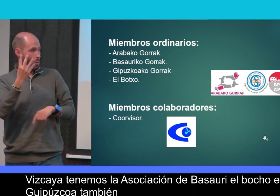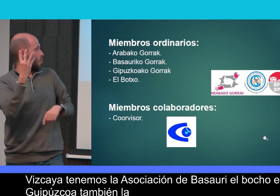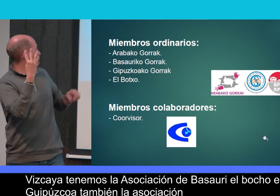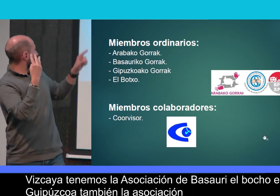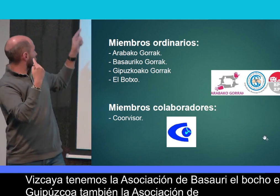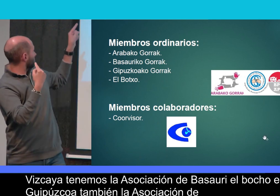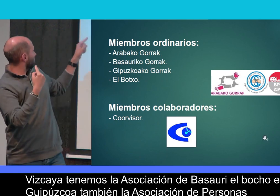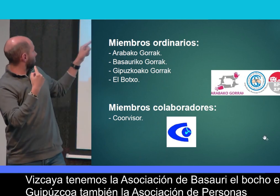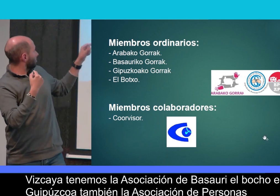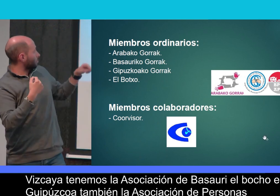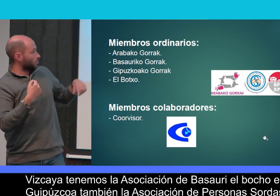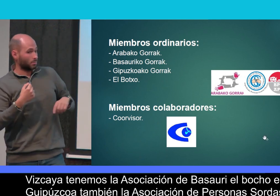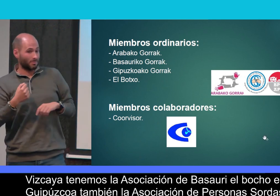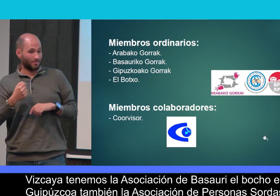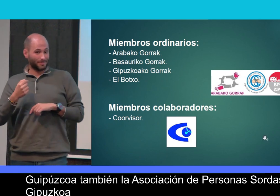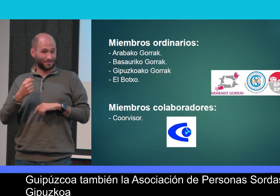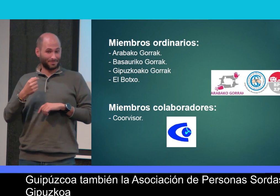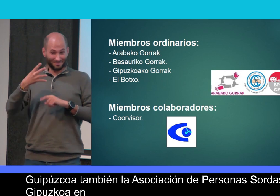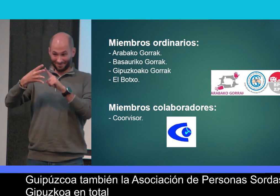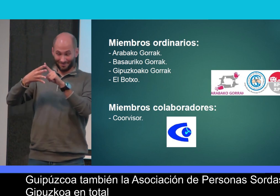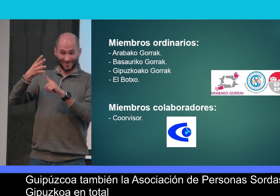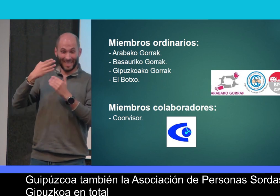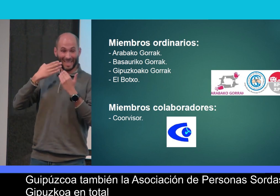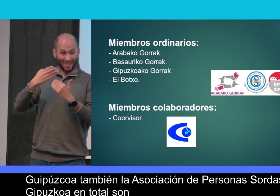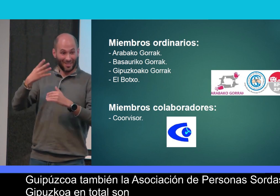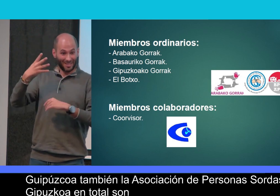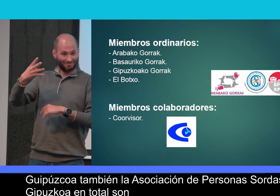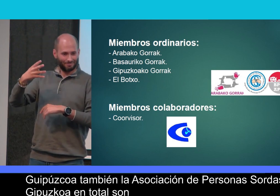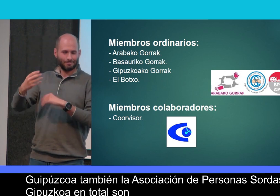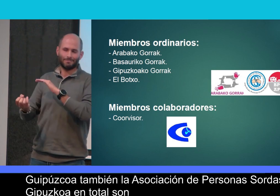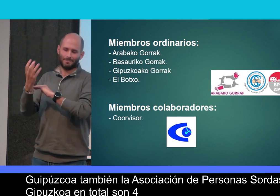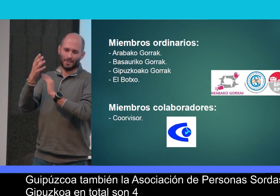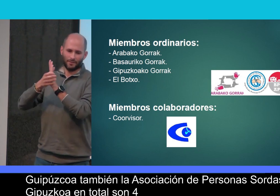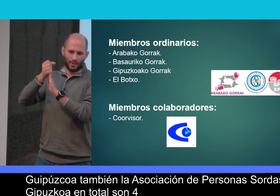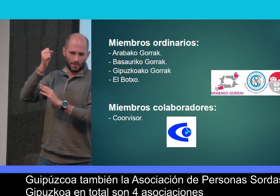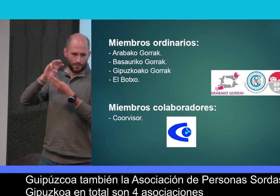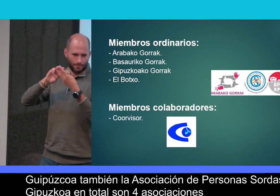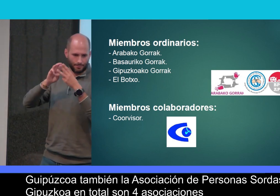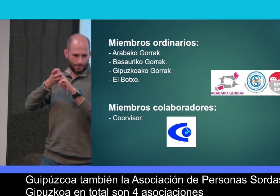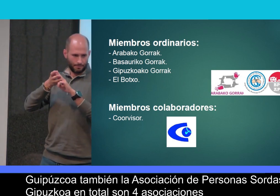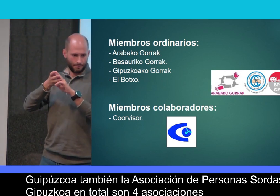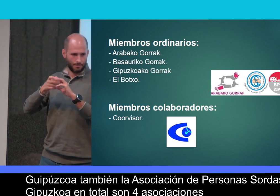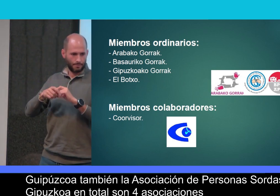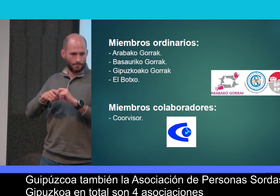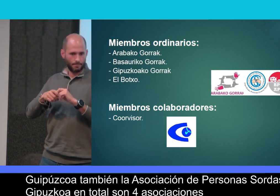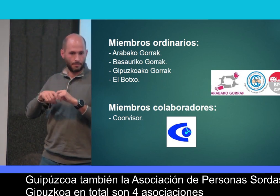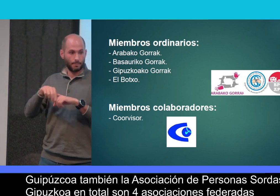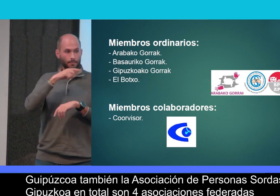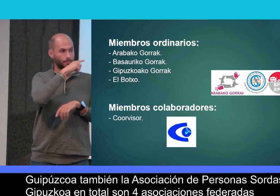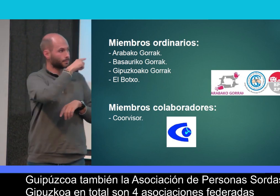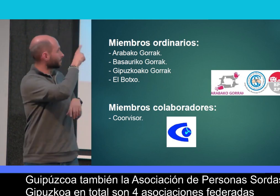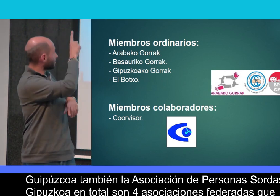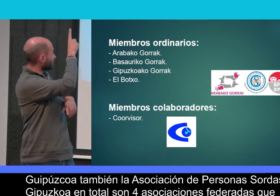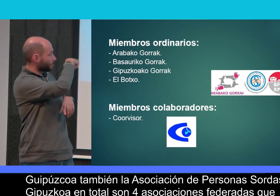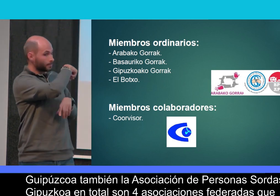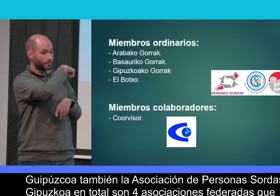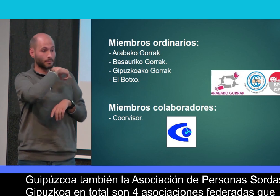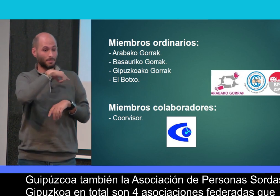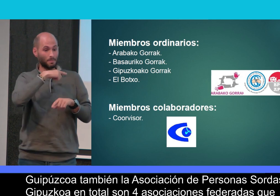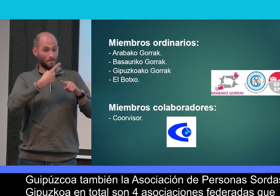sordas de Guipúzcoa. En total son cuatro asociaciones federadas que pertenecen a Euskal